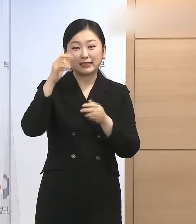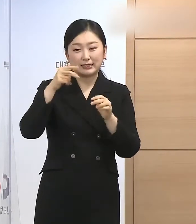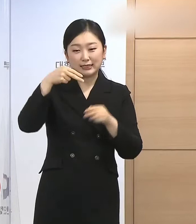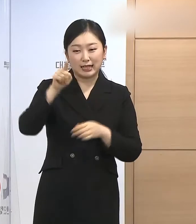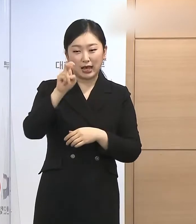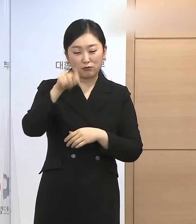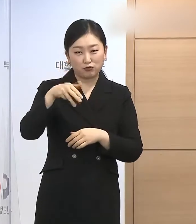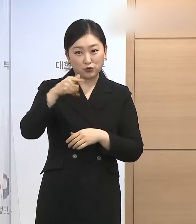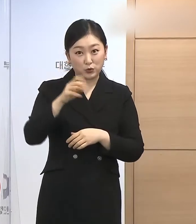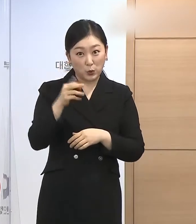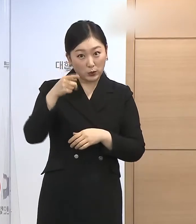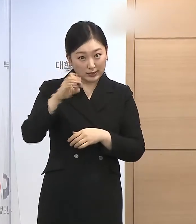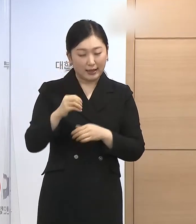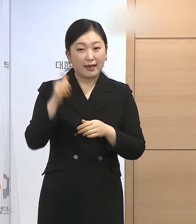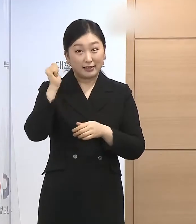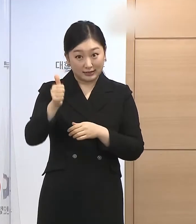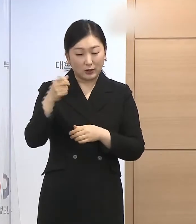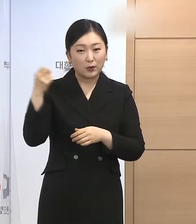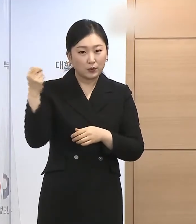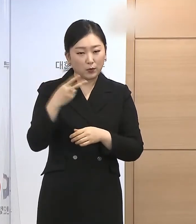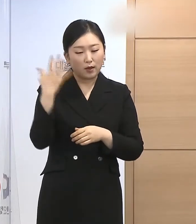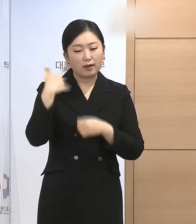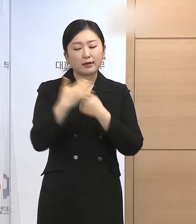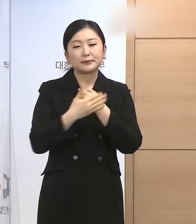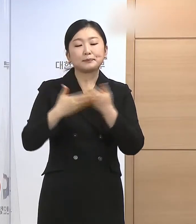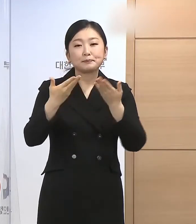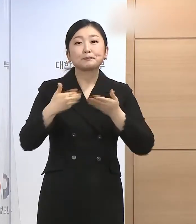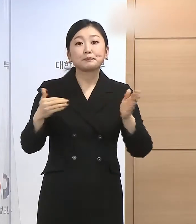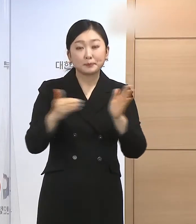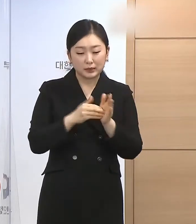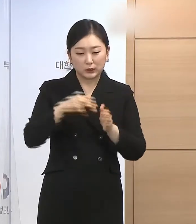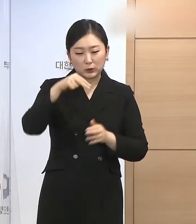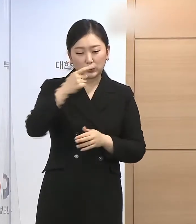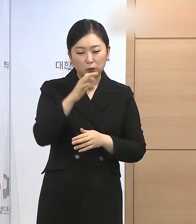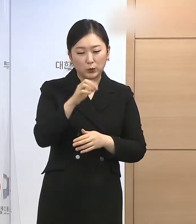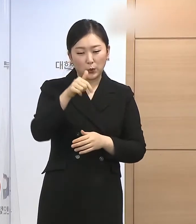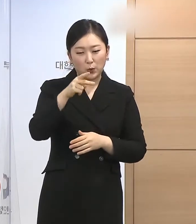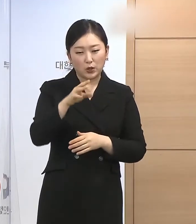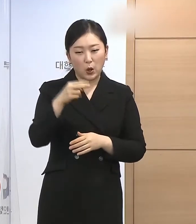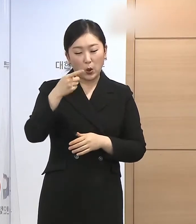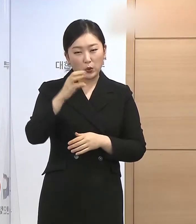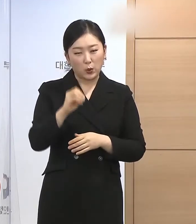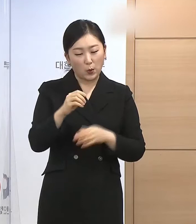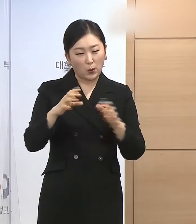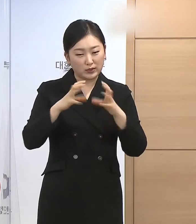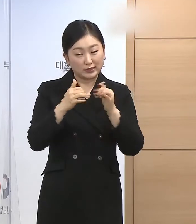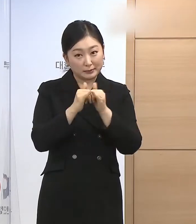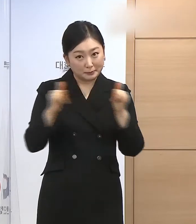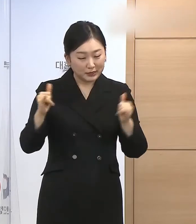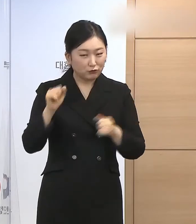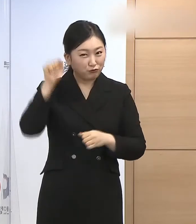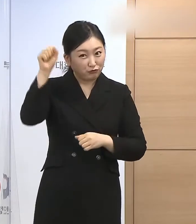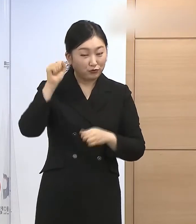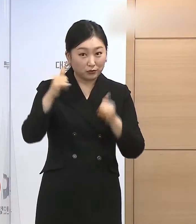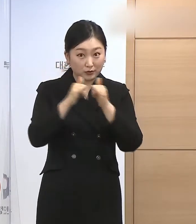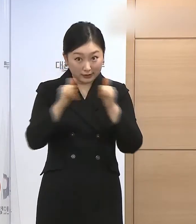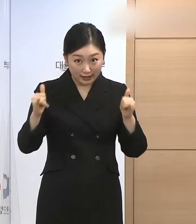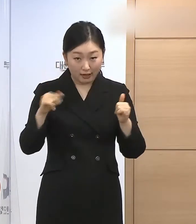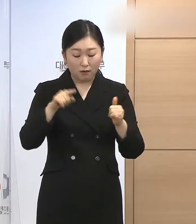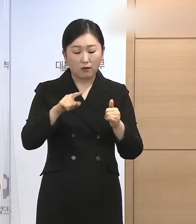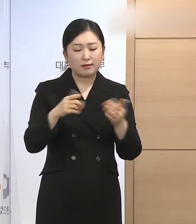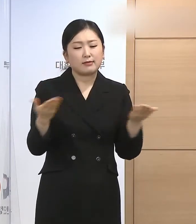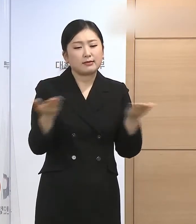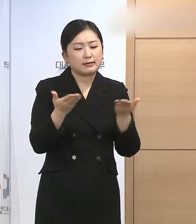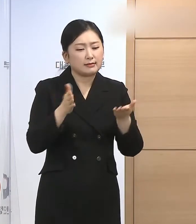집회 등을 주도한 혐의로 집행유예형을 선고받은 송경동 시민운동가에 대해 노동존중사회 실현을 위한